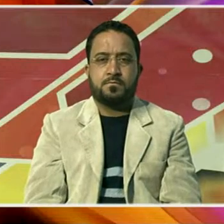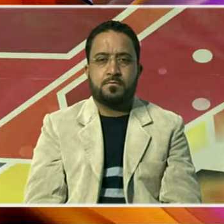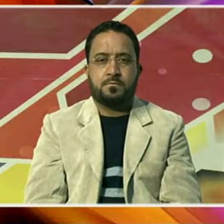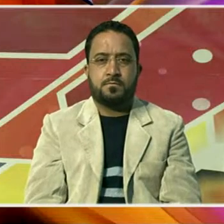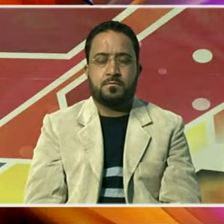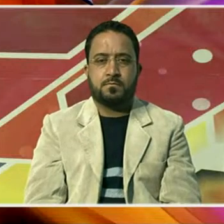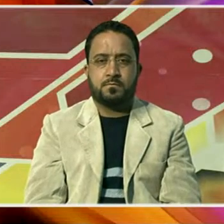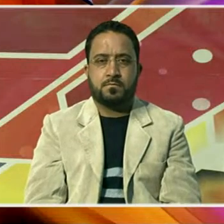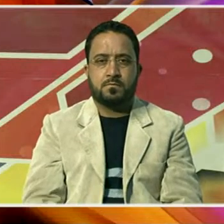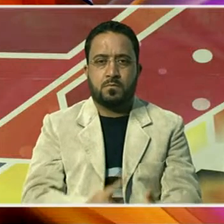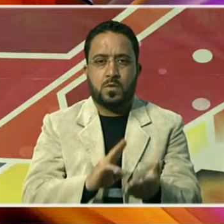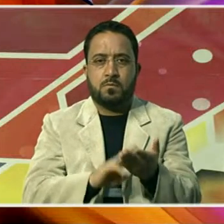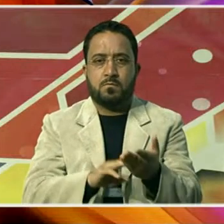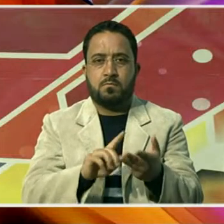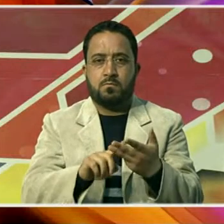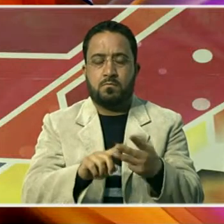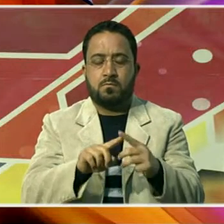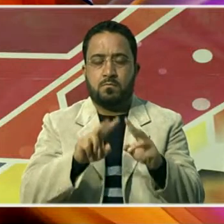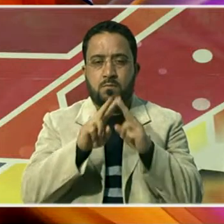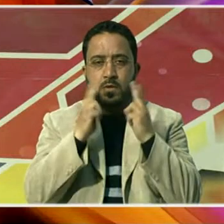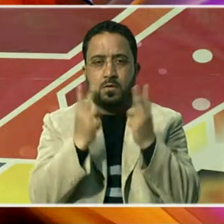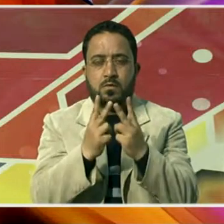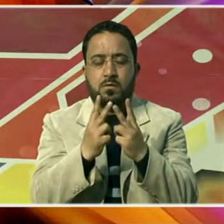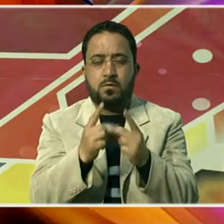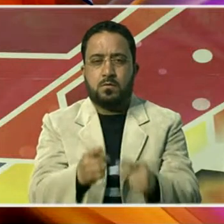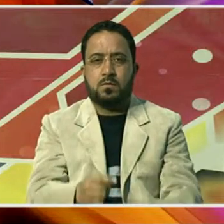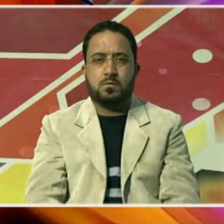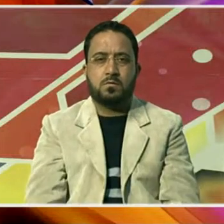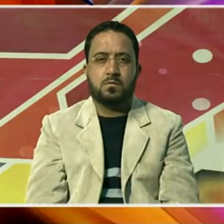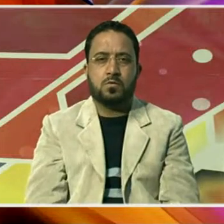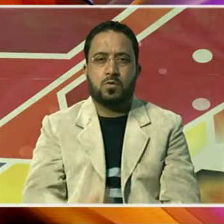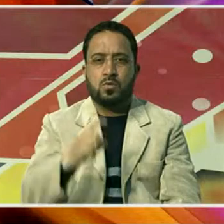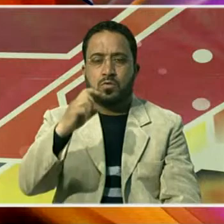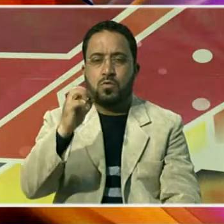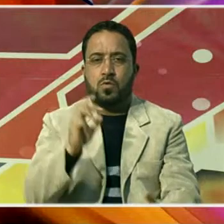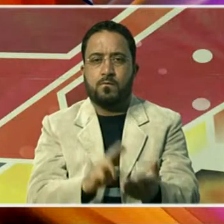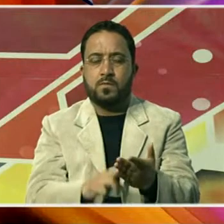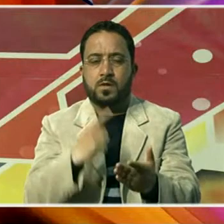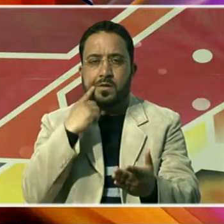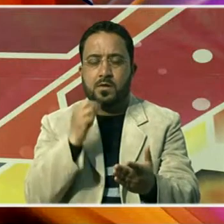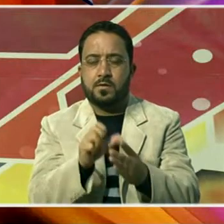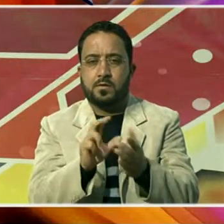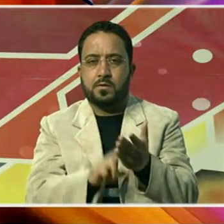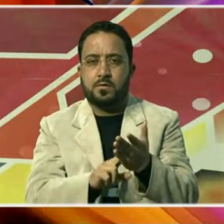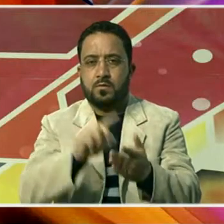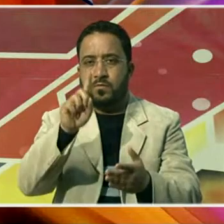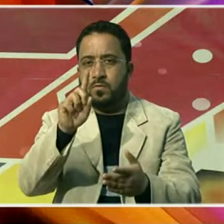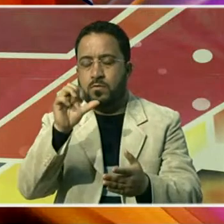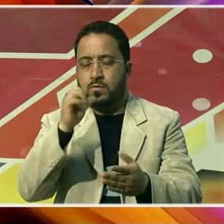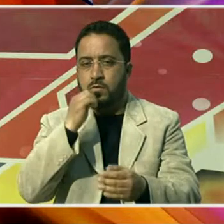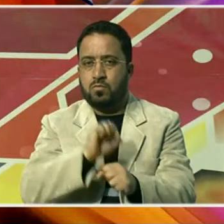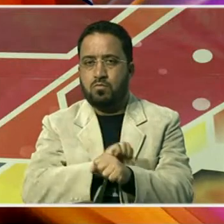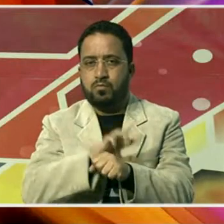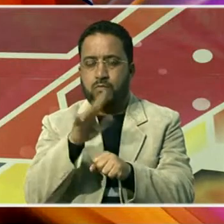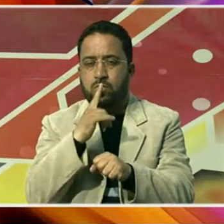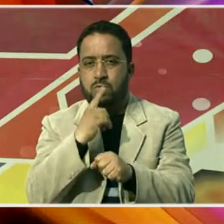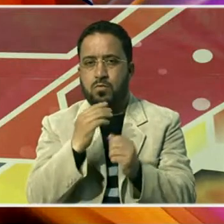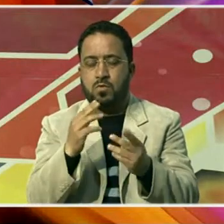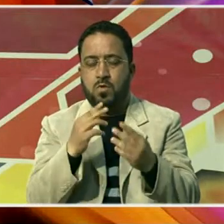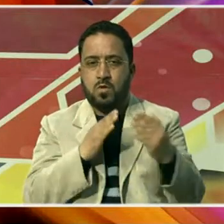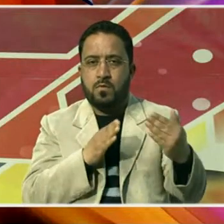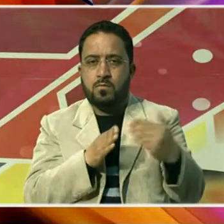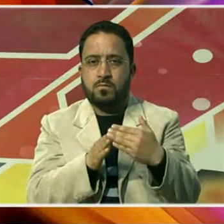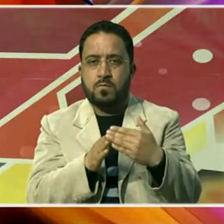وزیراعظم نے میٹنگ کے دوران کووڈ سے مؤثر طور پر نمٹنے اور